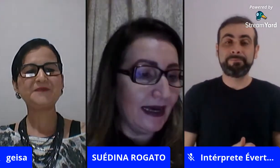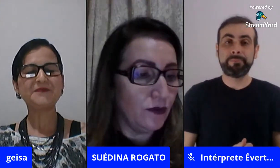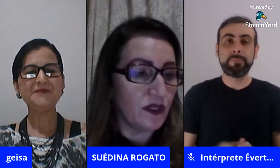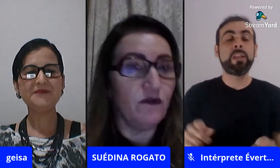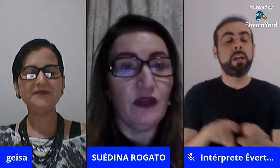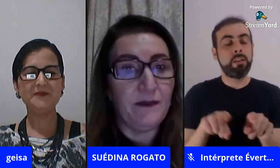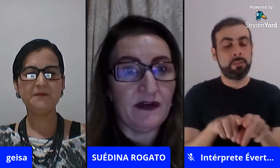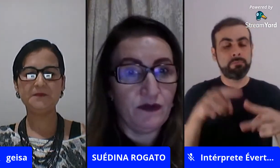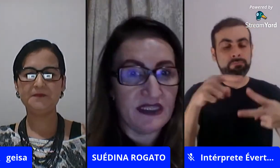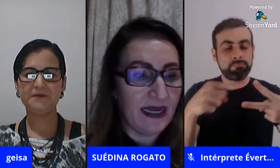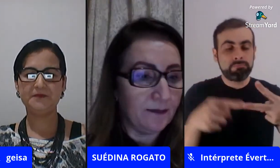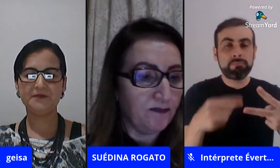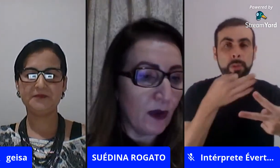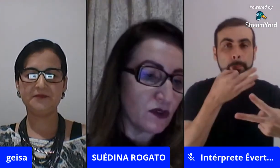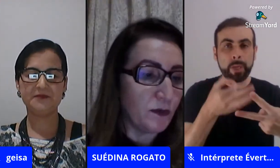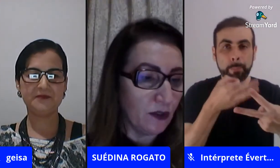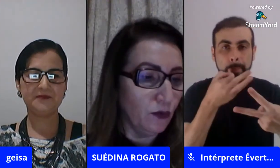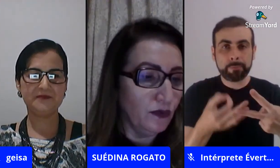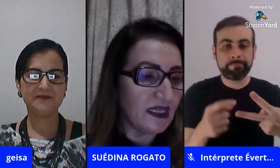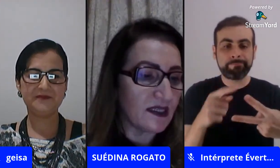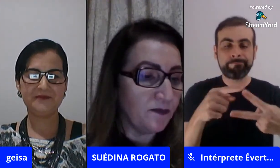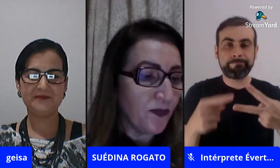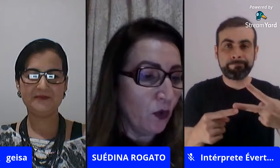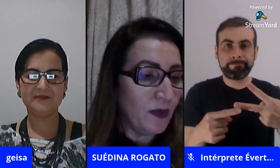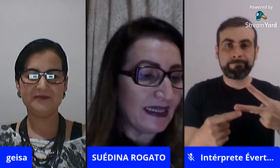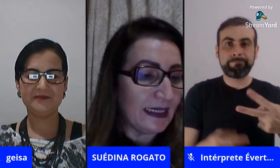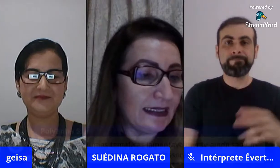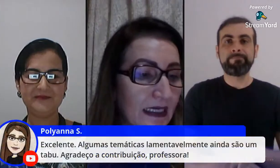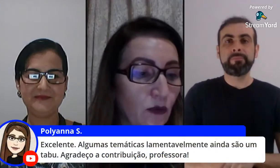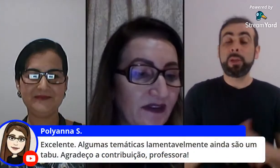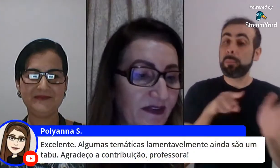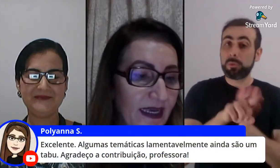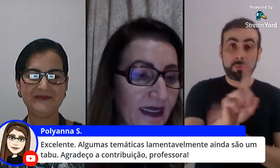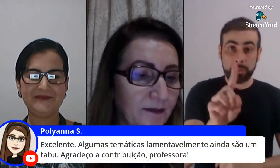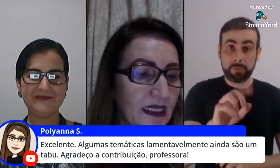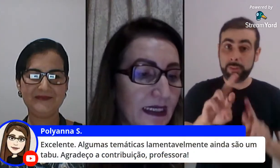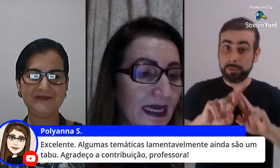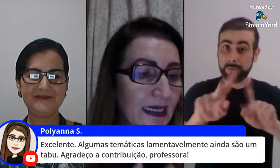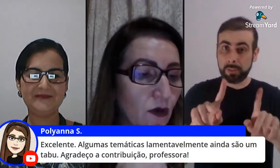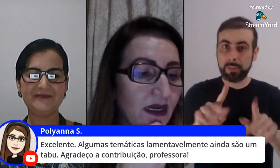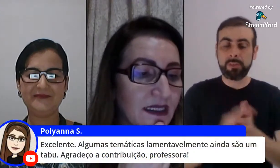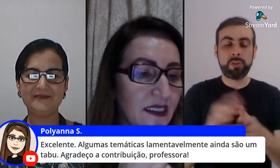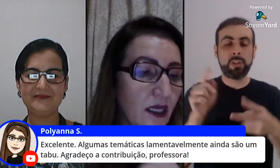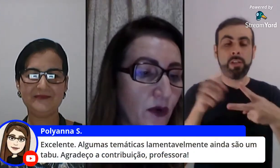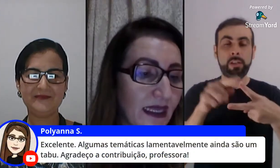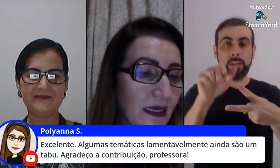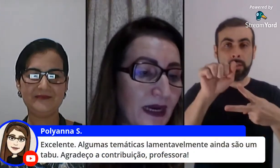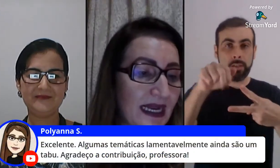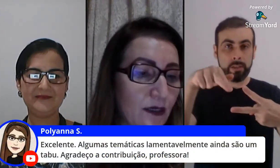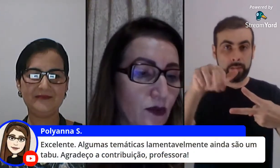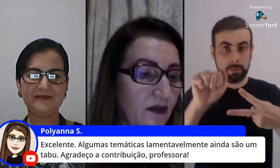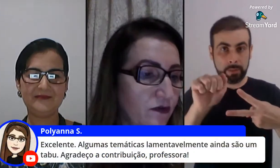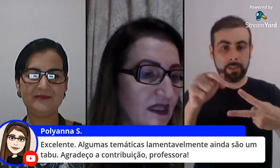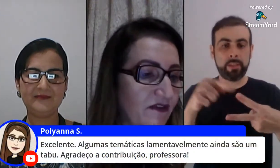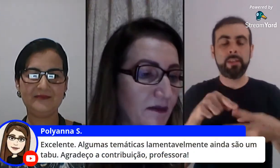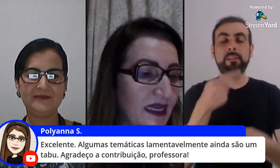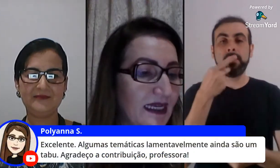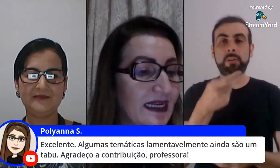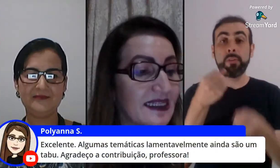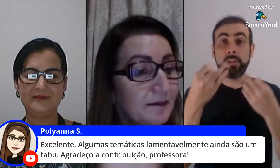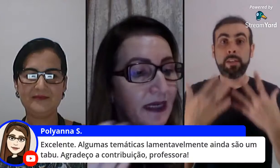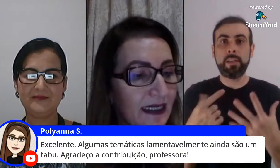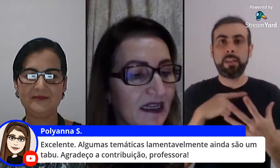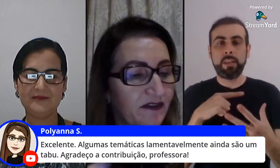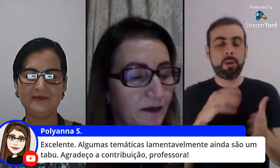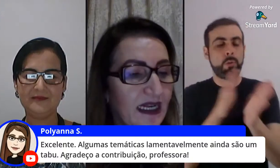aí tem dois comentários que eu vou ler para você não são perguntas um é da Ana Oliveira e aí ela coloca assim eu ia trabalhar o